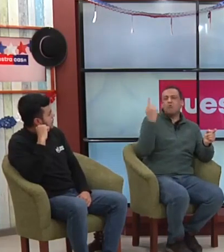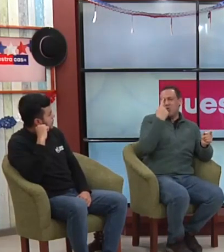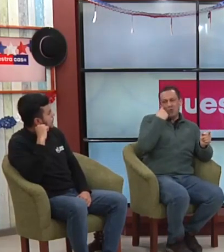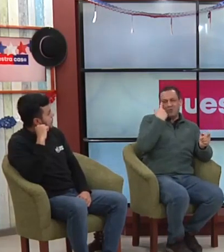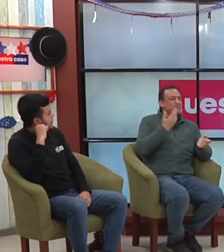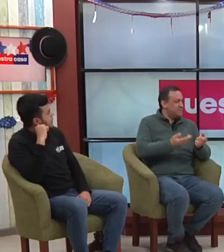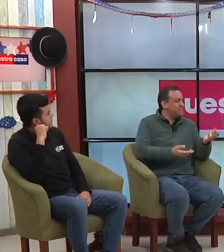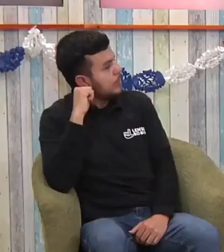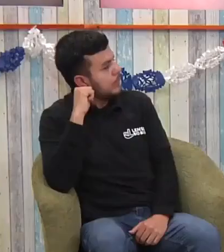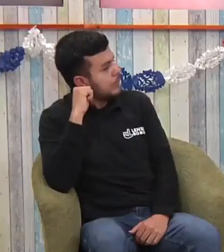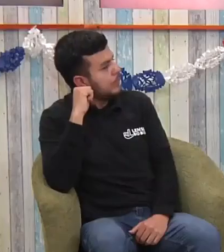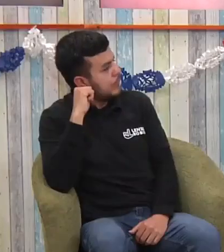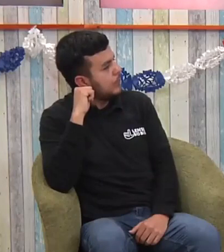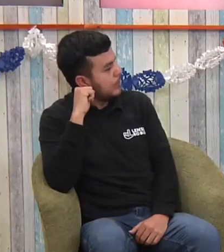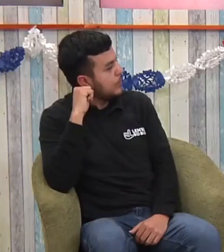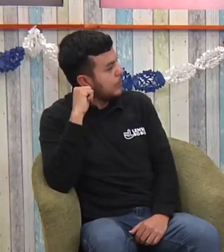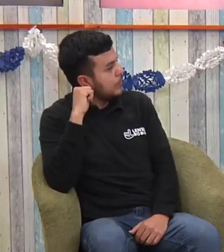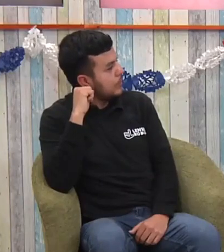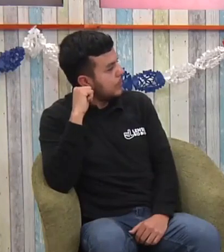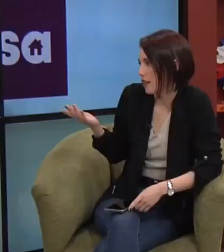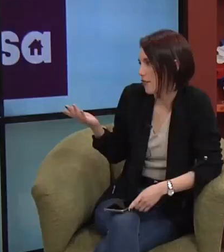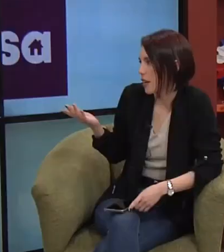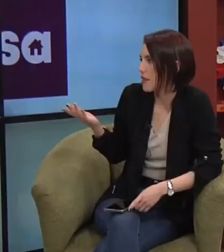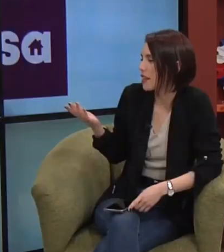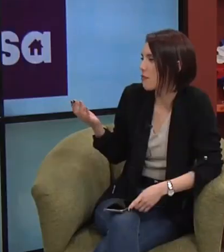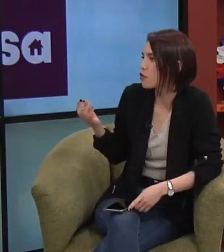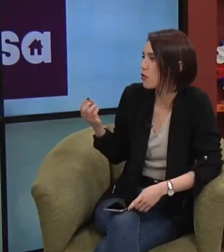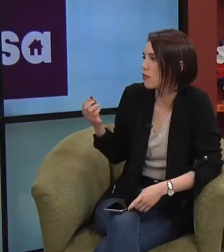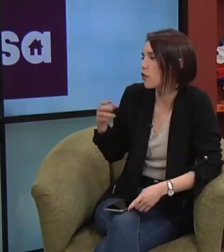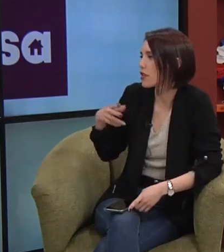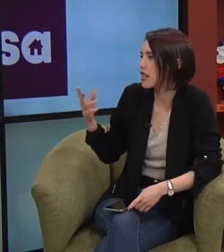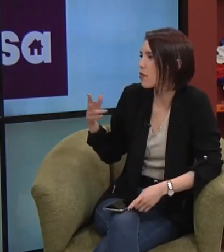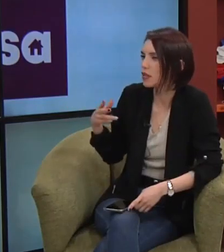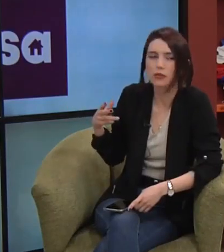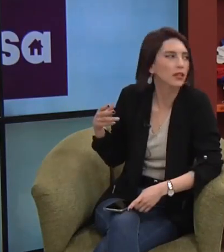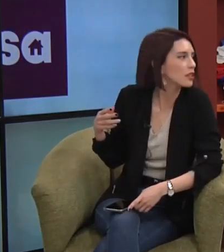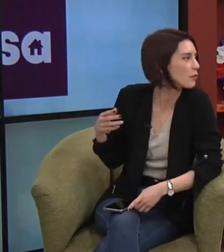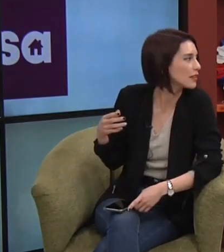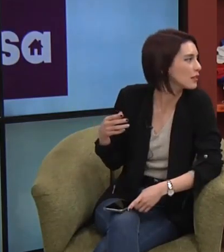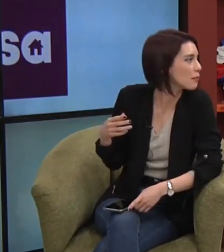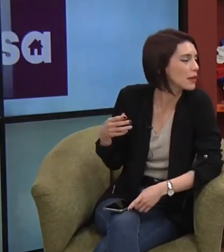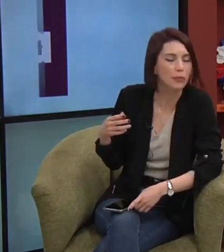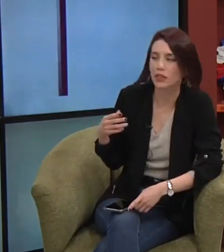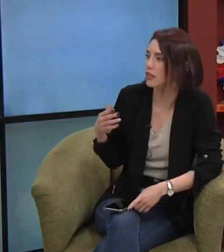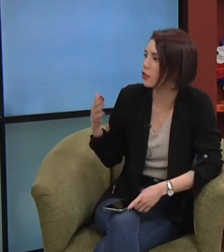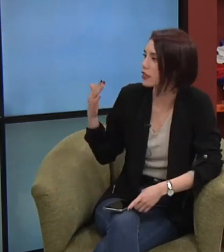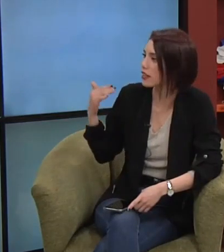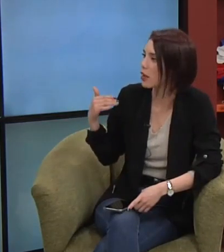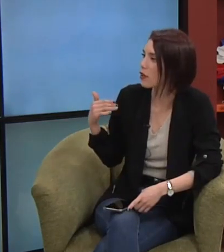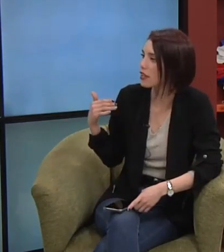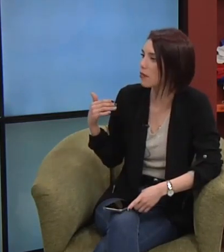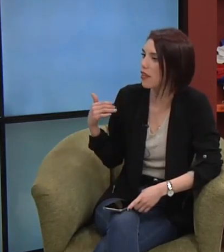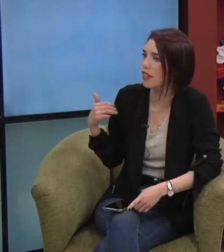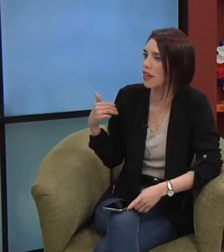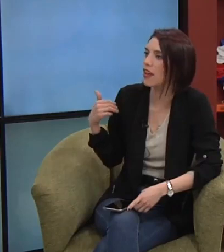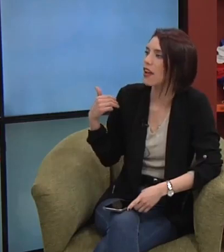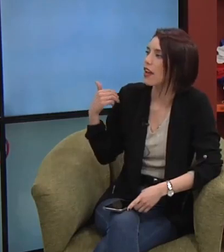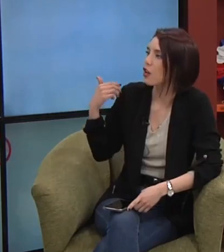oye y bueno también pasa que finalmente es mucho lo decíamos hace un ratito más simple porque nos saltamos el tema de los